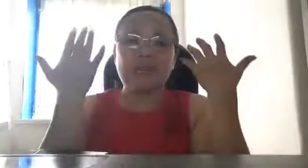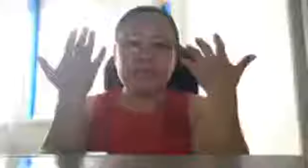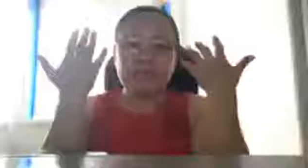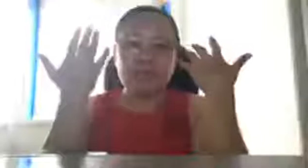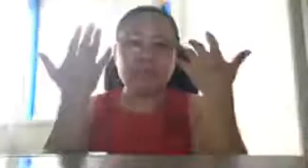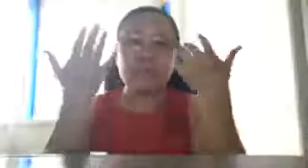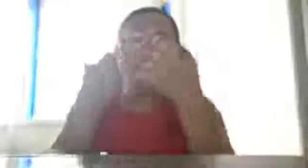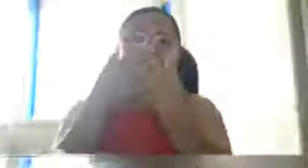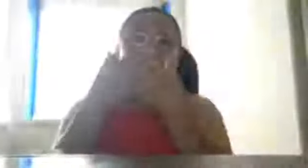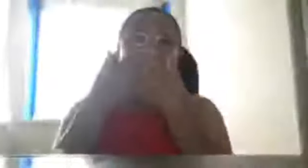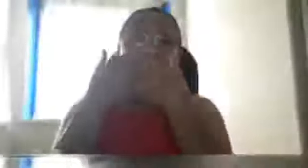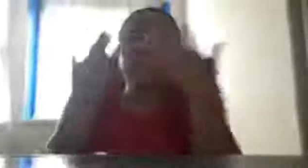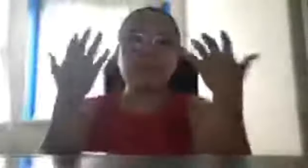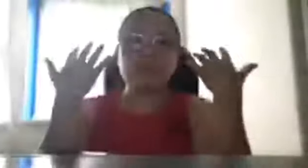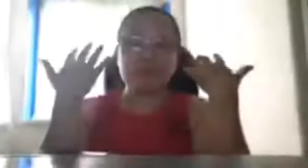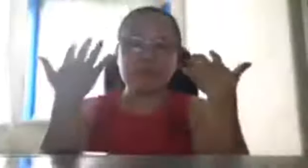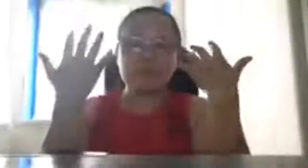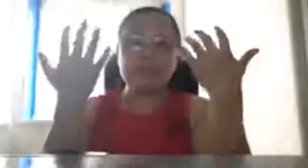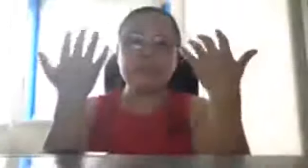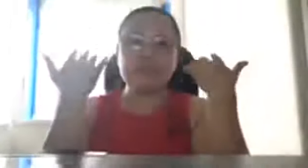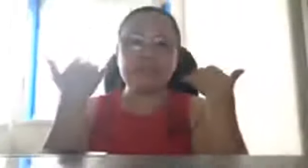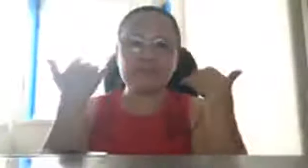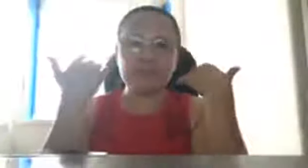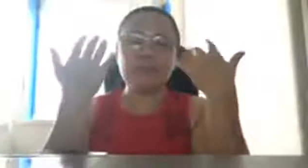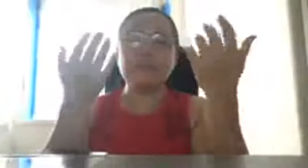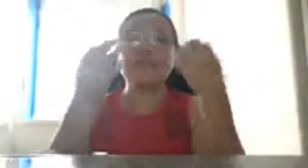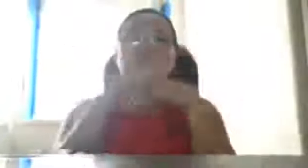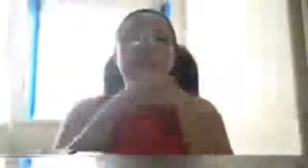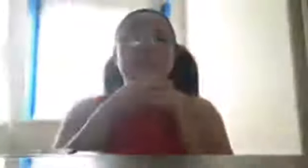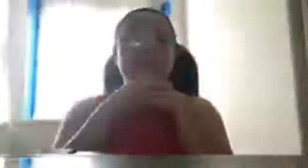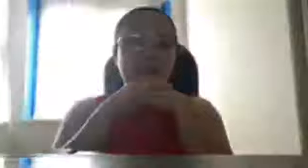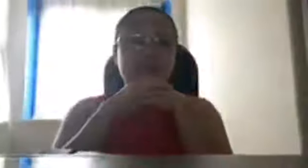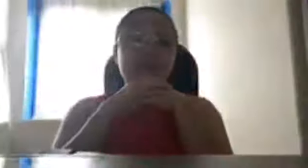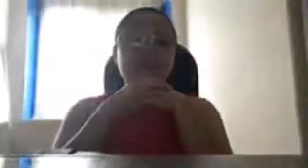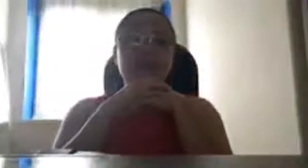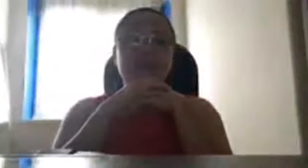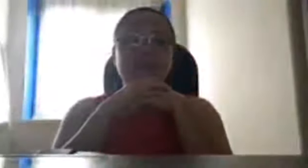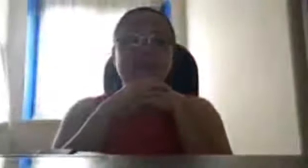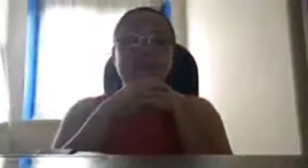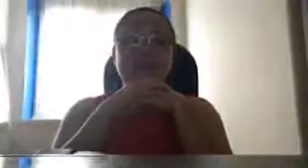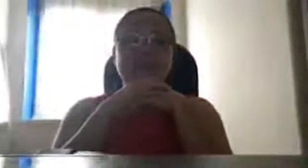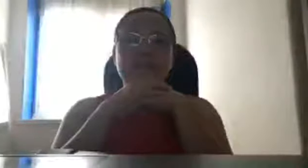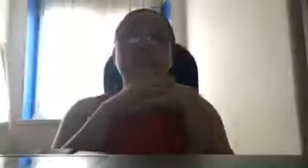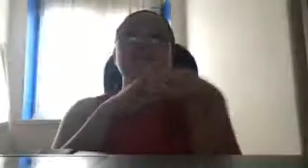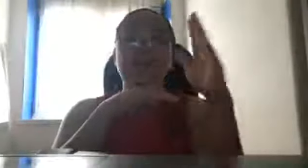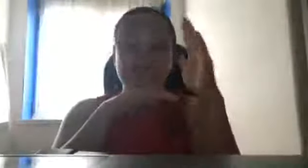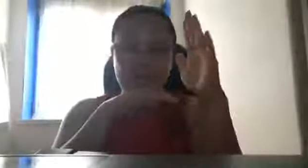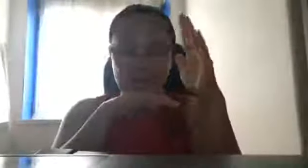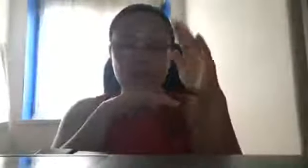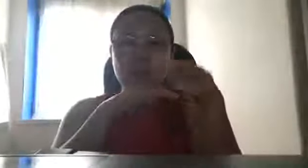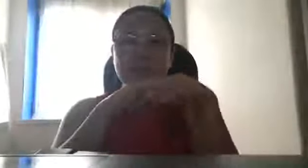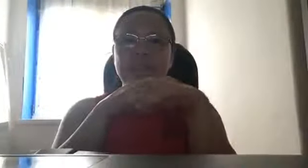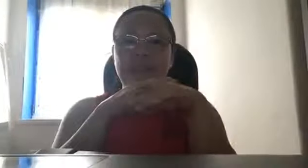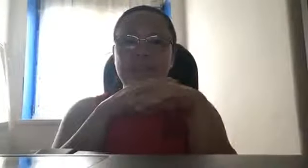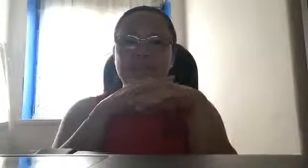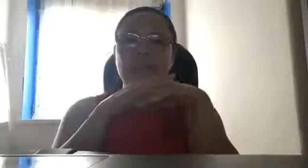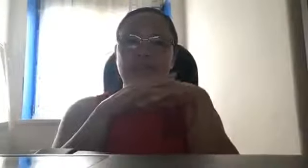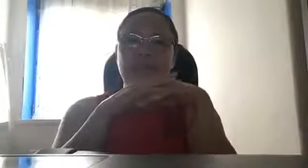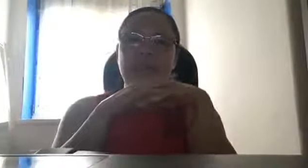dahil, wala po kayong magiging future dyan, sa kabundukan. Basta, yan lang po ang masasabi ko po sa